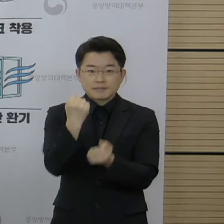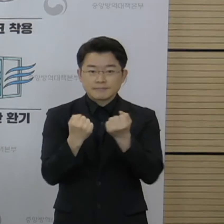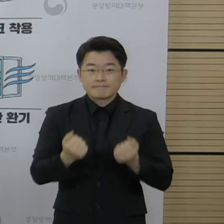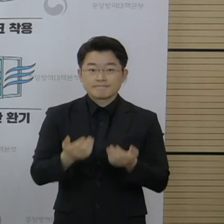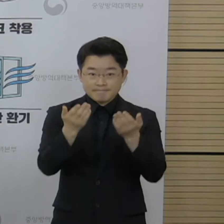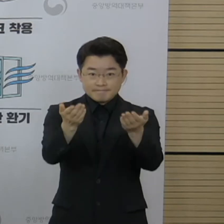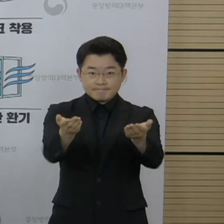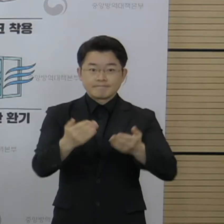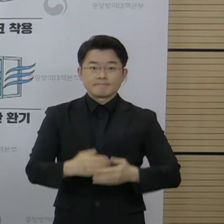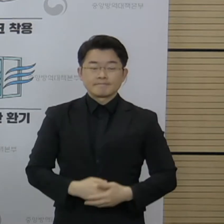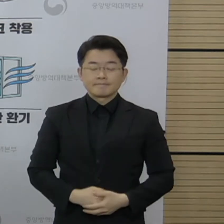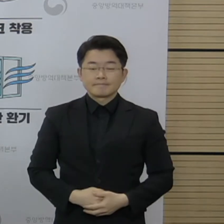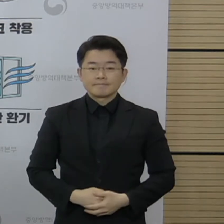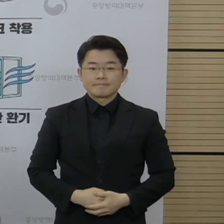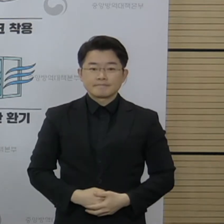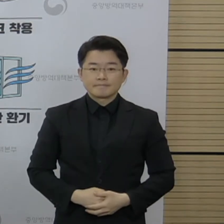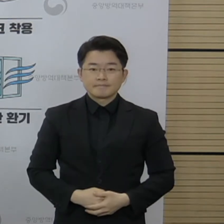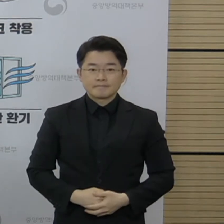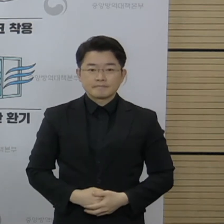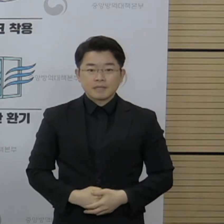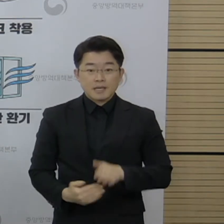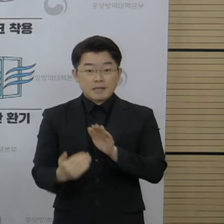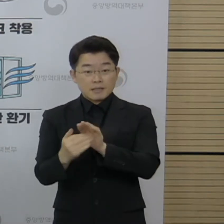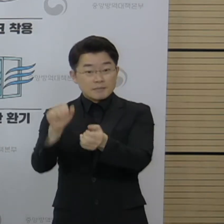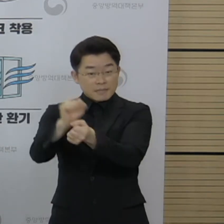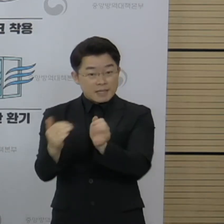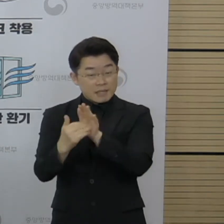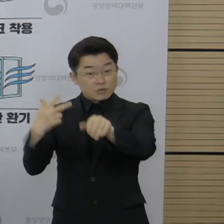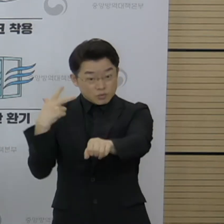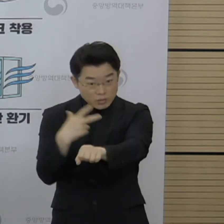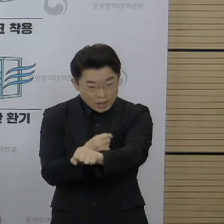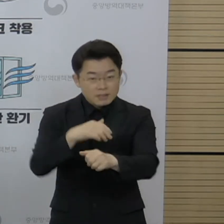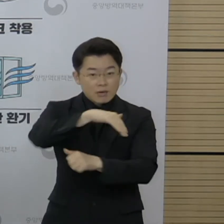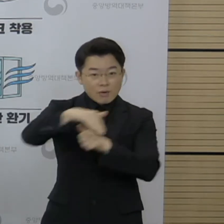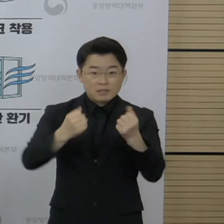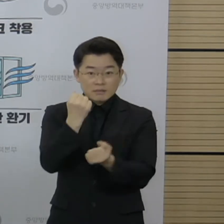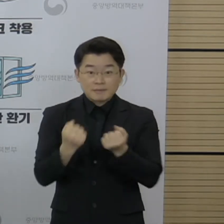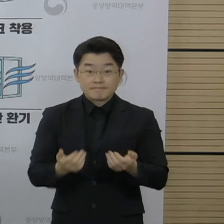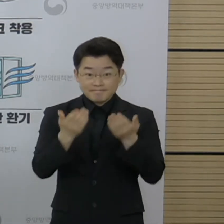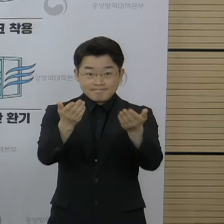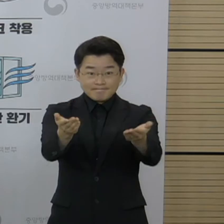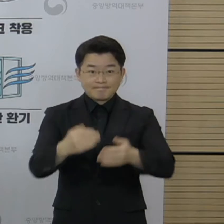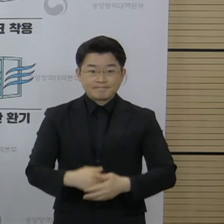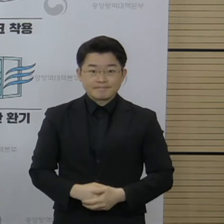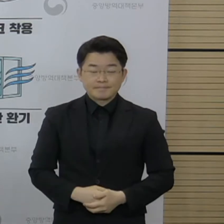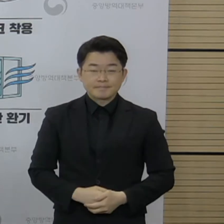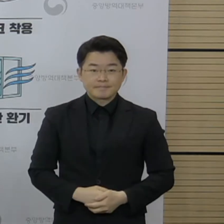먼저 예방접종 관련 현황 말씀드리겠습니다. 우리